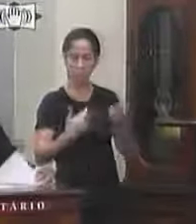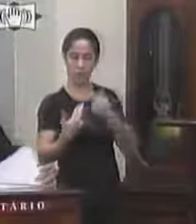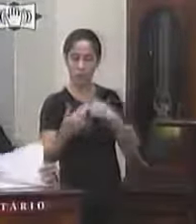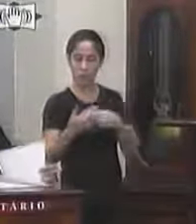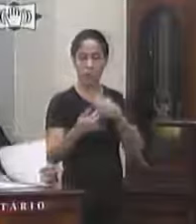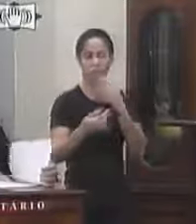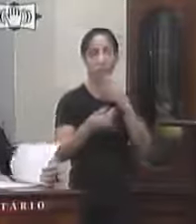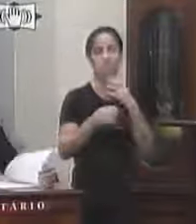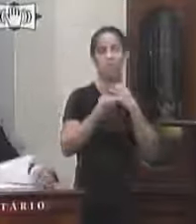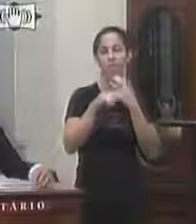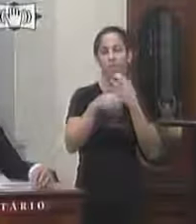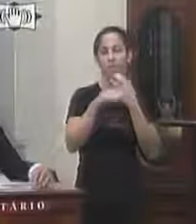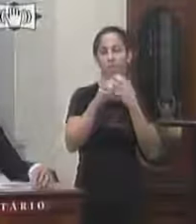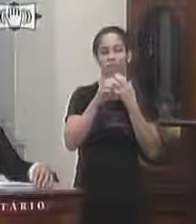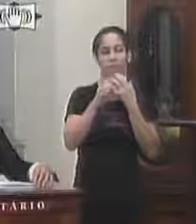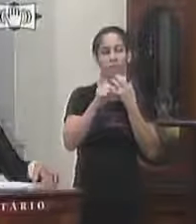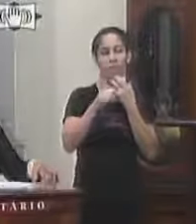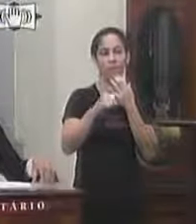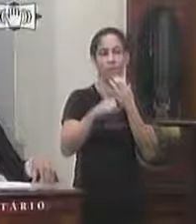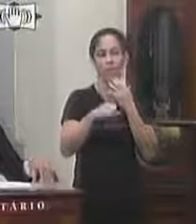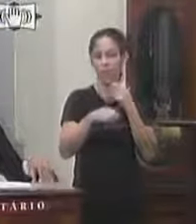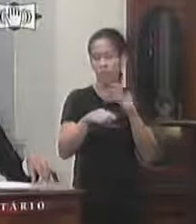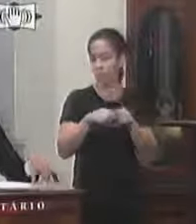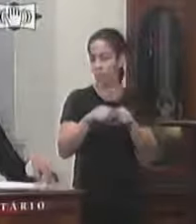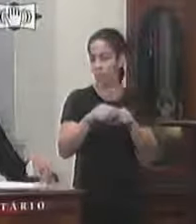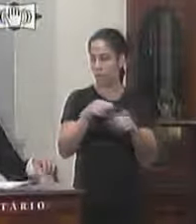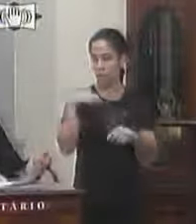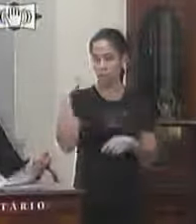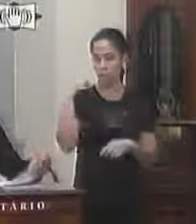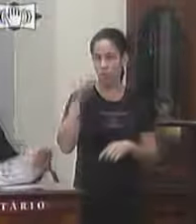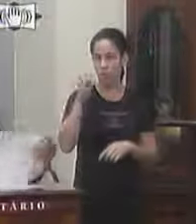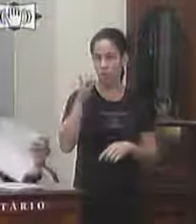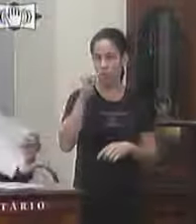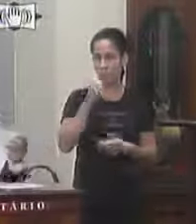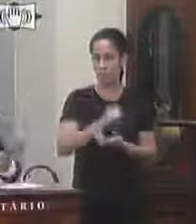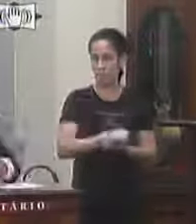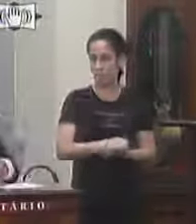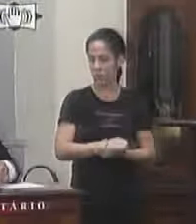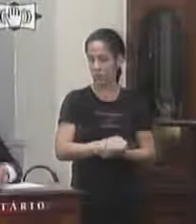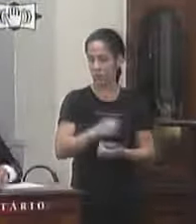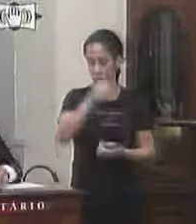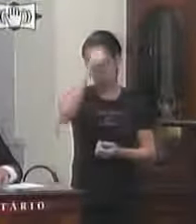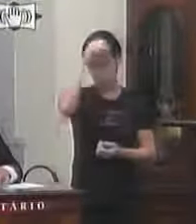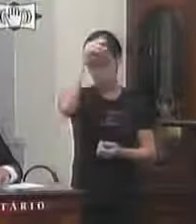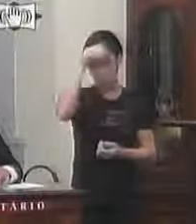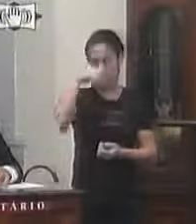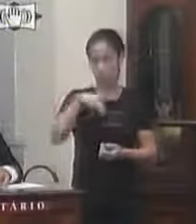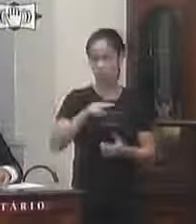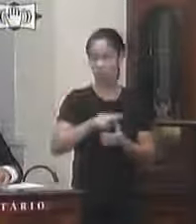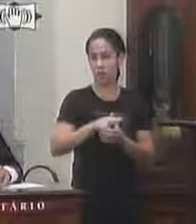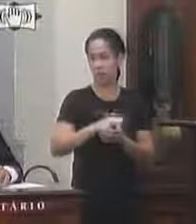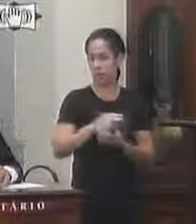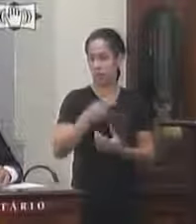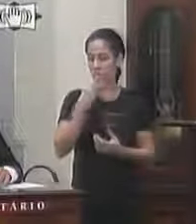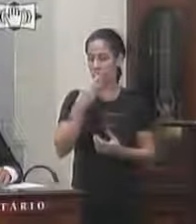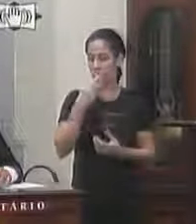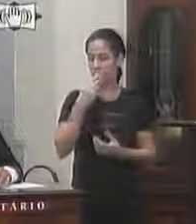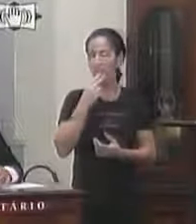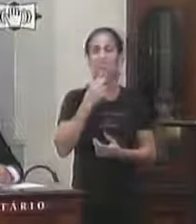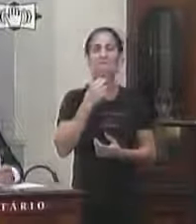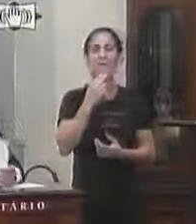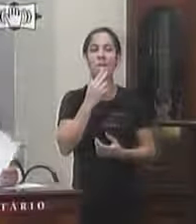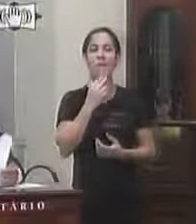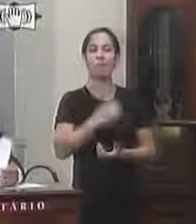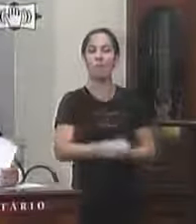requerimentos e indicações aqui para a vereadora Fabiane Vasconcelos do senhor prefeito municipal falando sobre